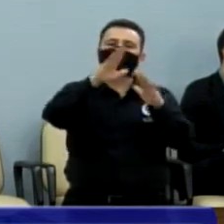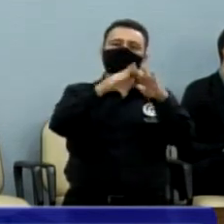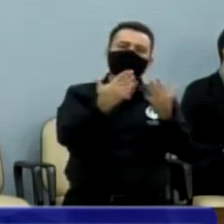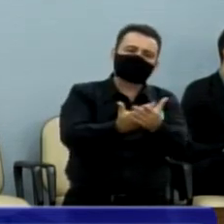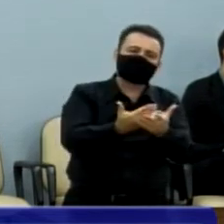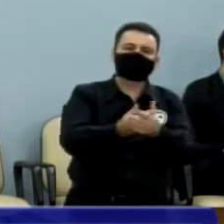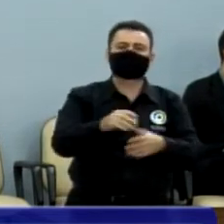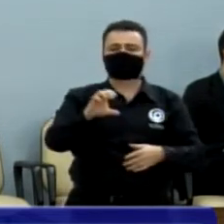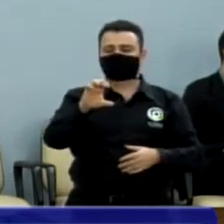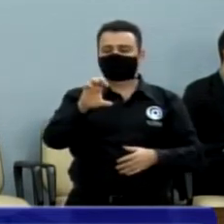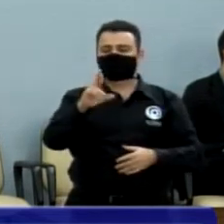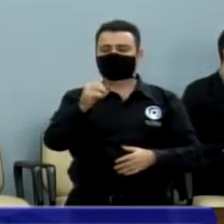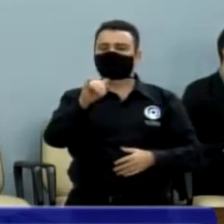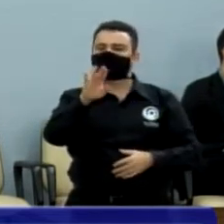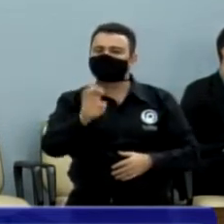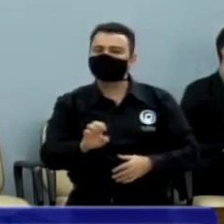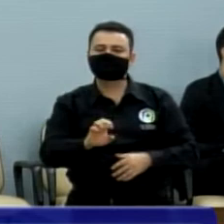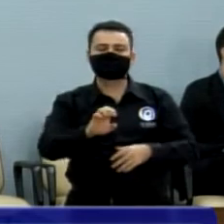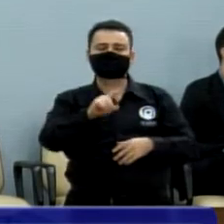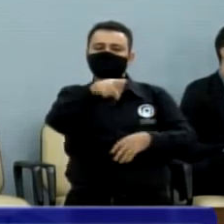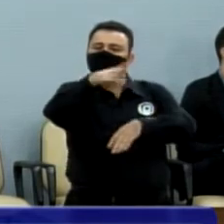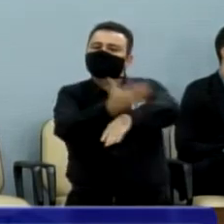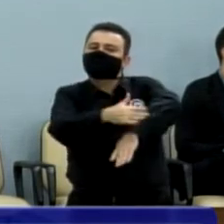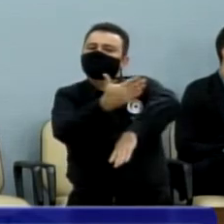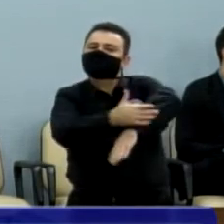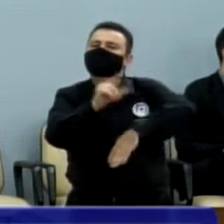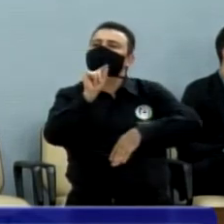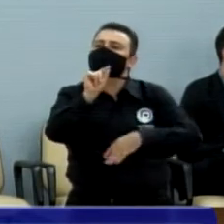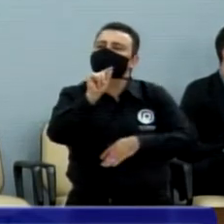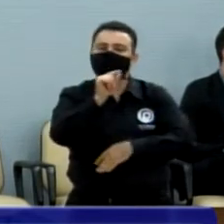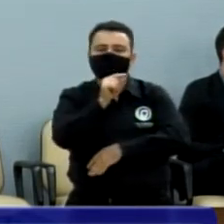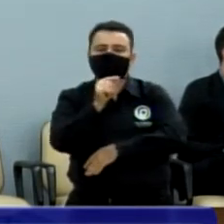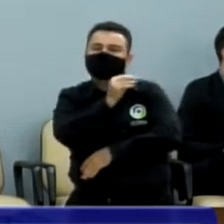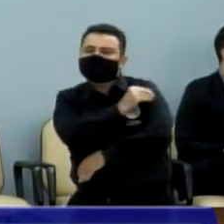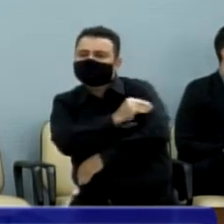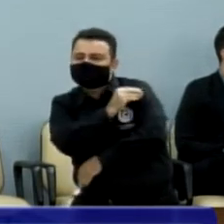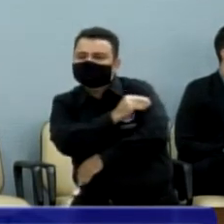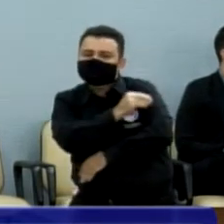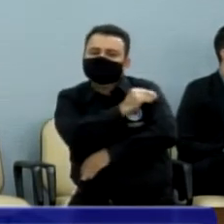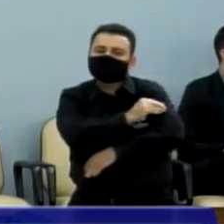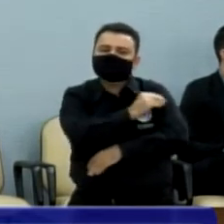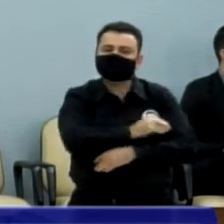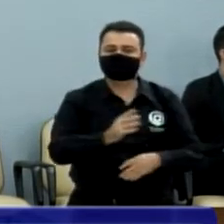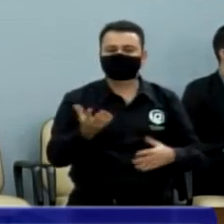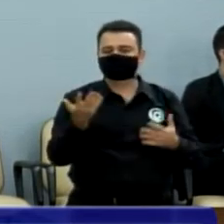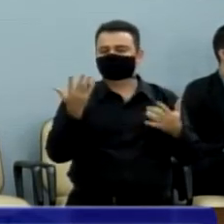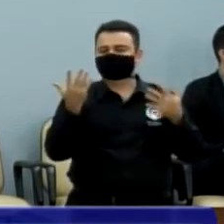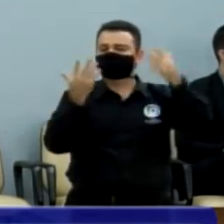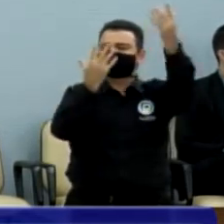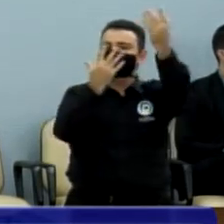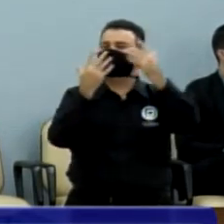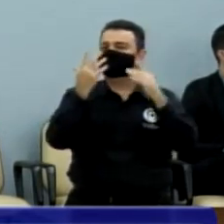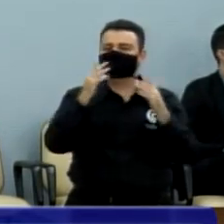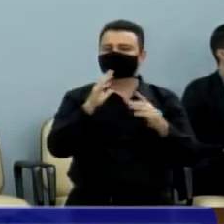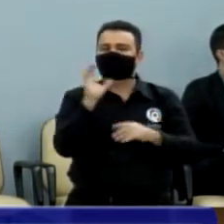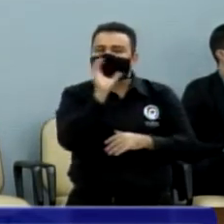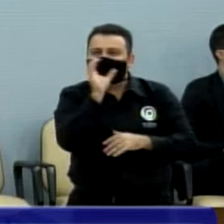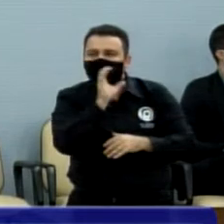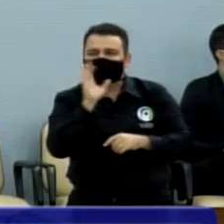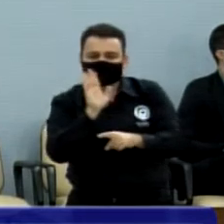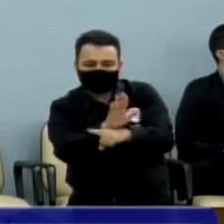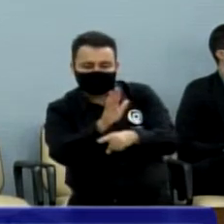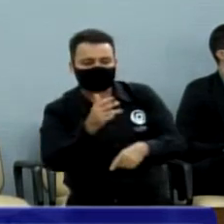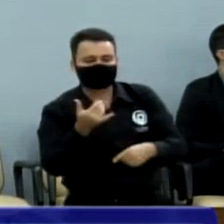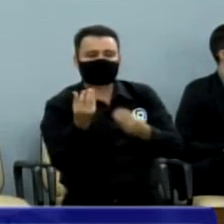creches sobre os primeiros socorros. E quando eu fiz esse requerimento, tinha sido anunciado na